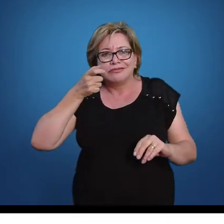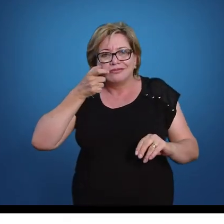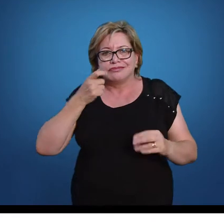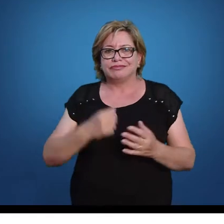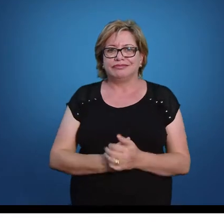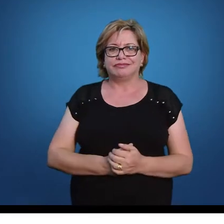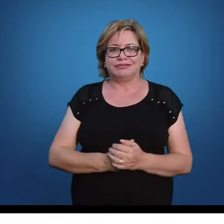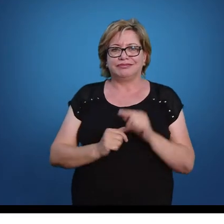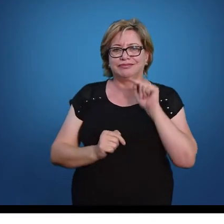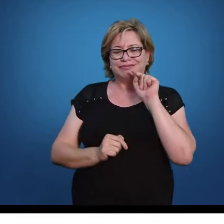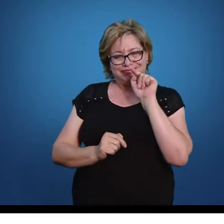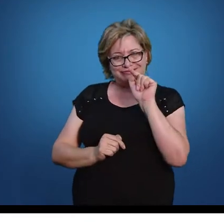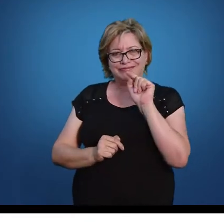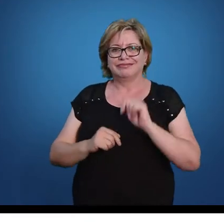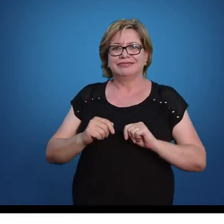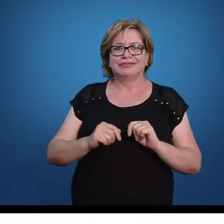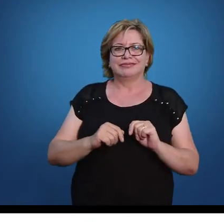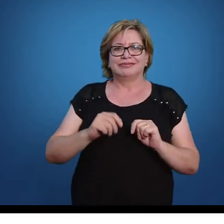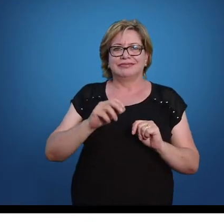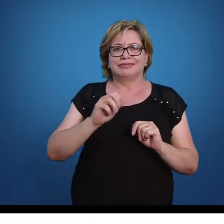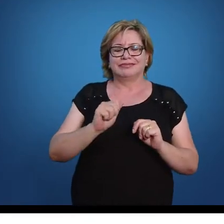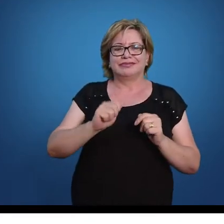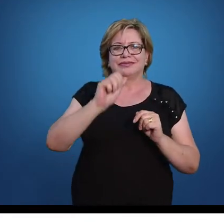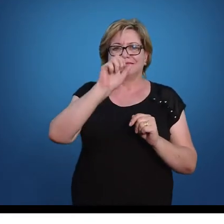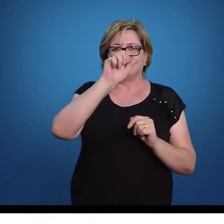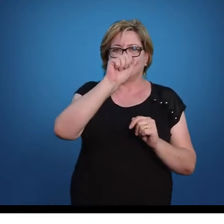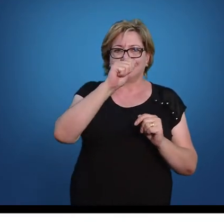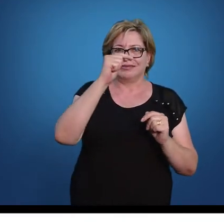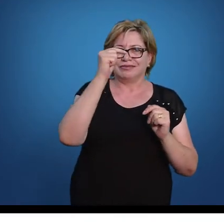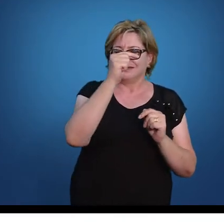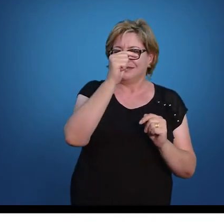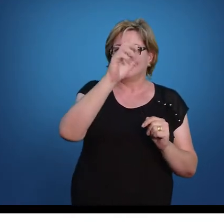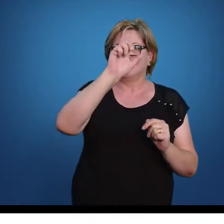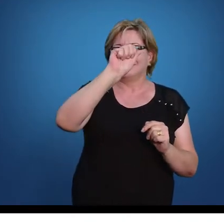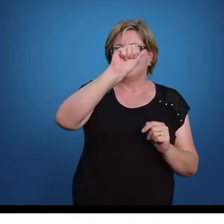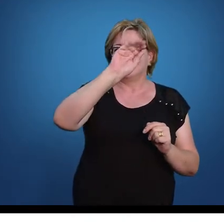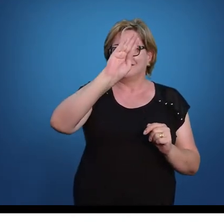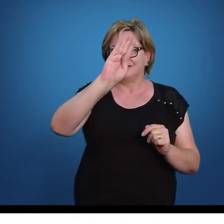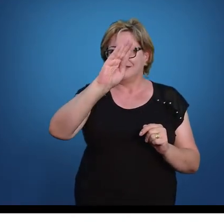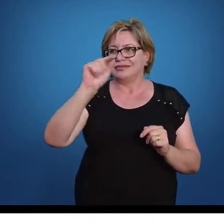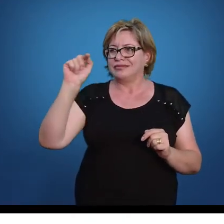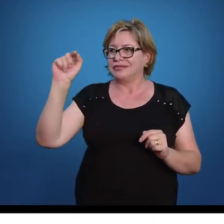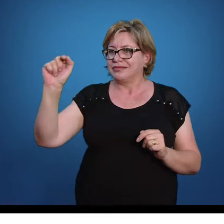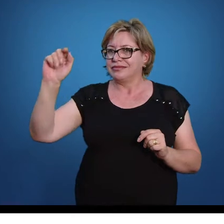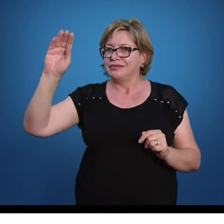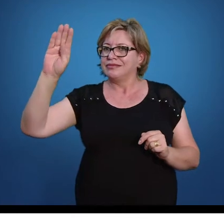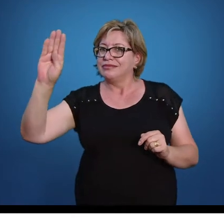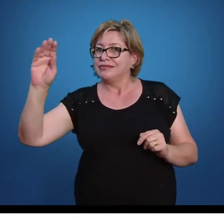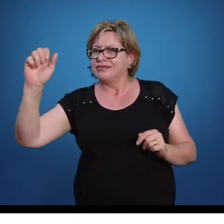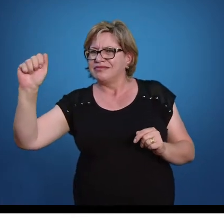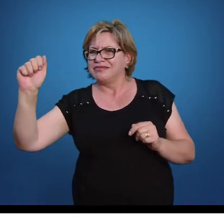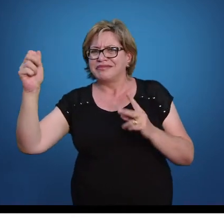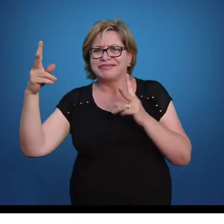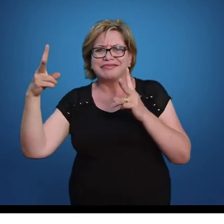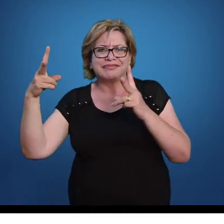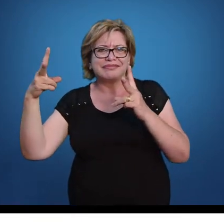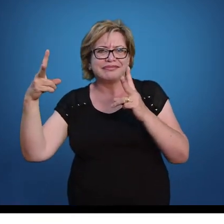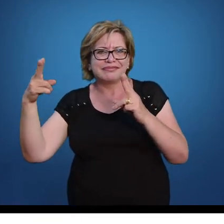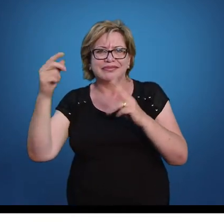observar ela. Aqui, eu tenho a vezes b, negativo. Aqui, b vezes a, positivo.